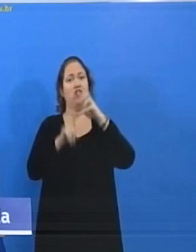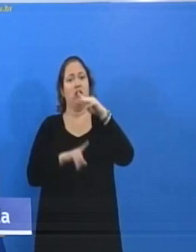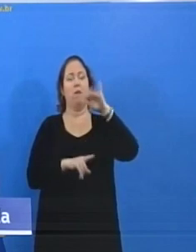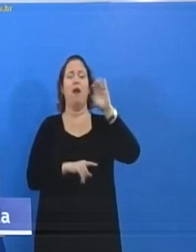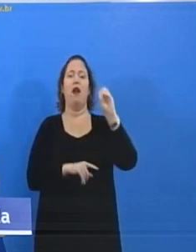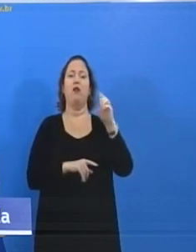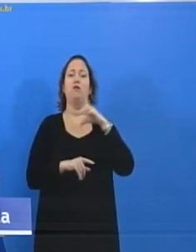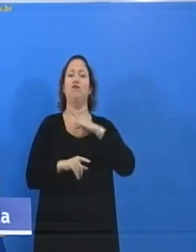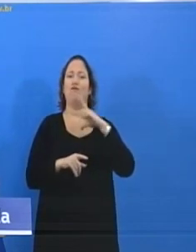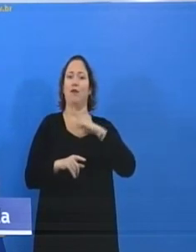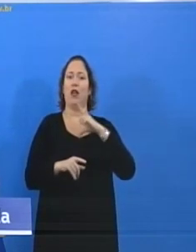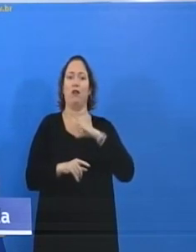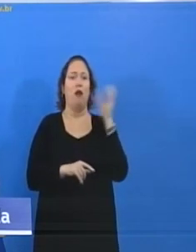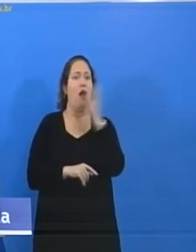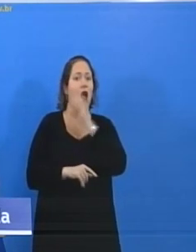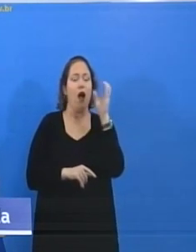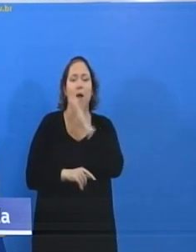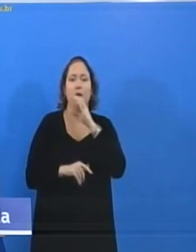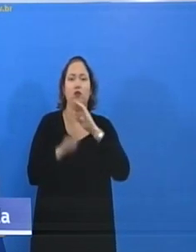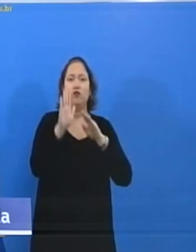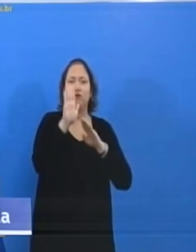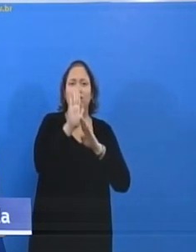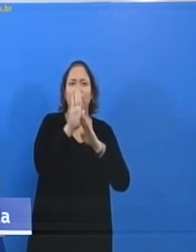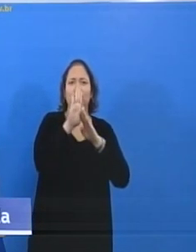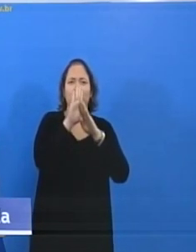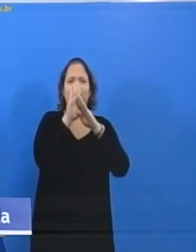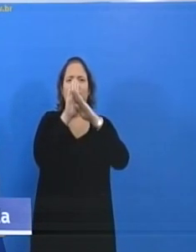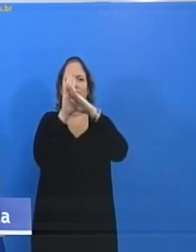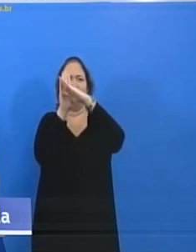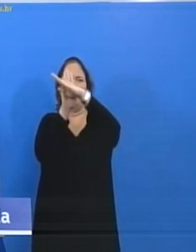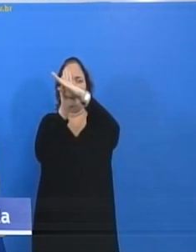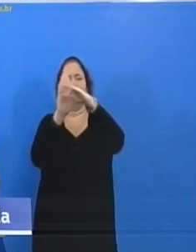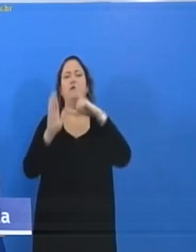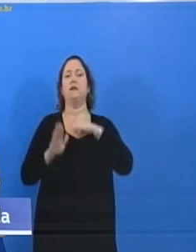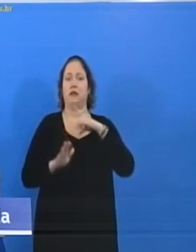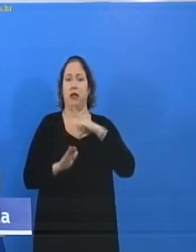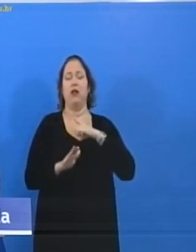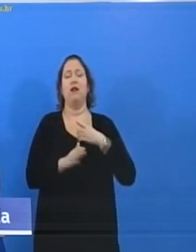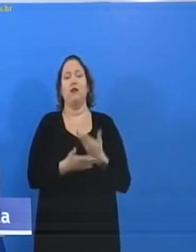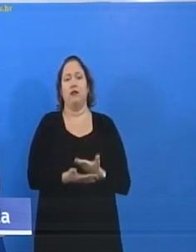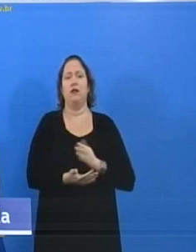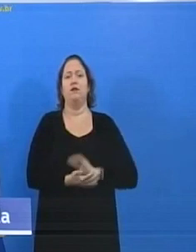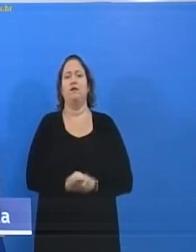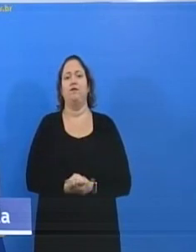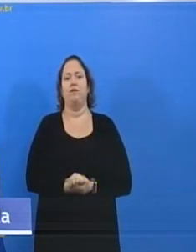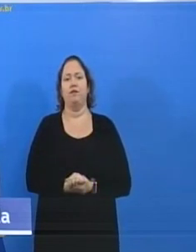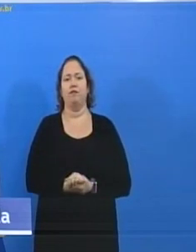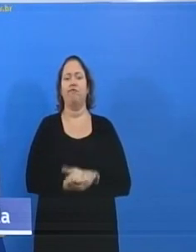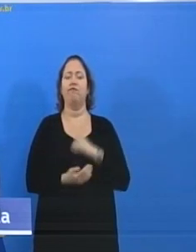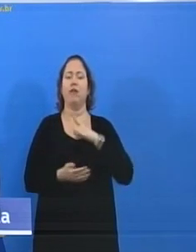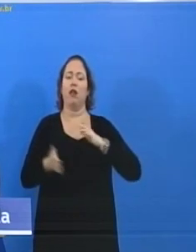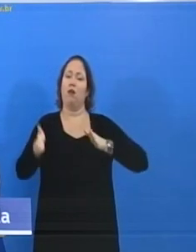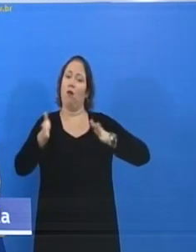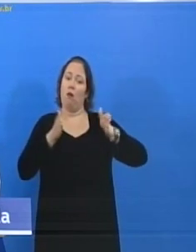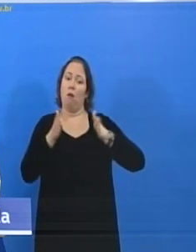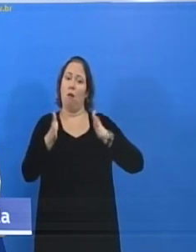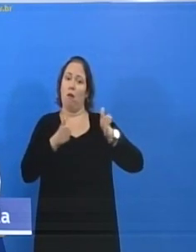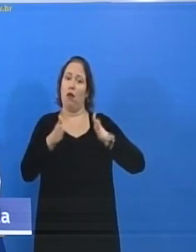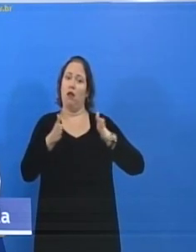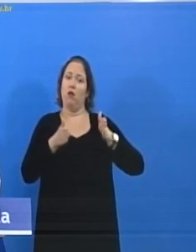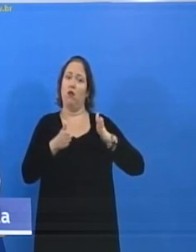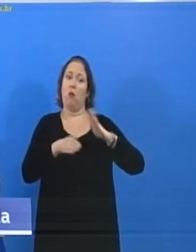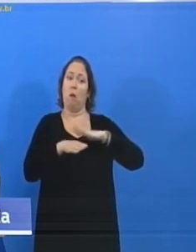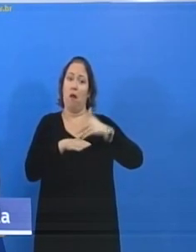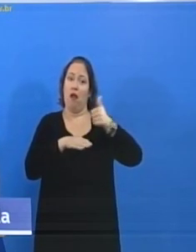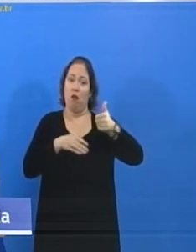projeção de uma aceleração muito rápida. Então, passou a ser o prazo melhor